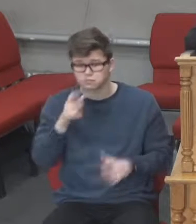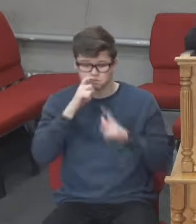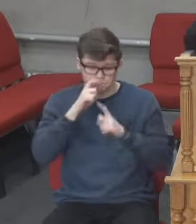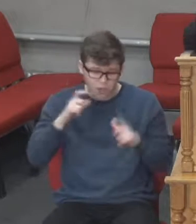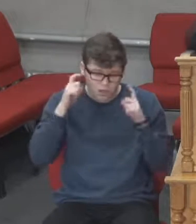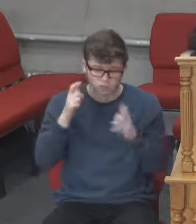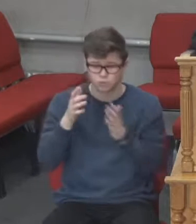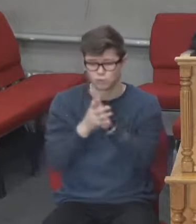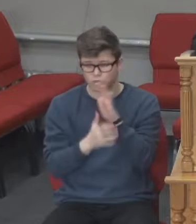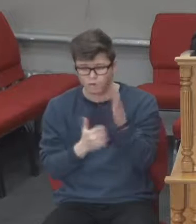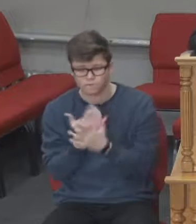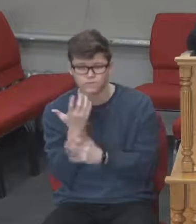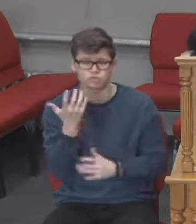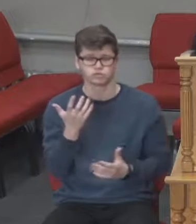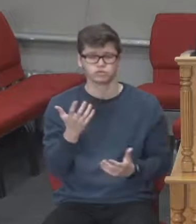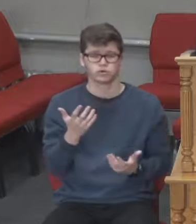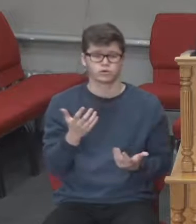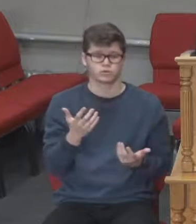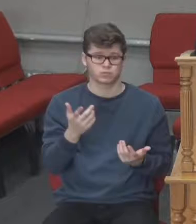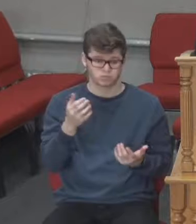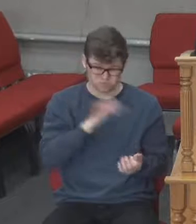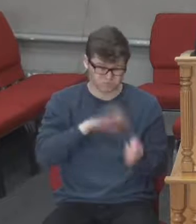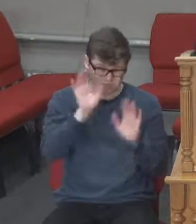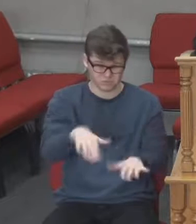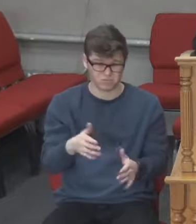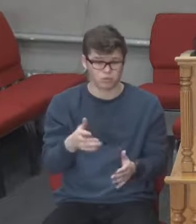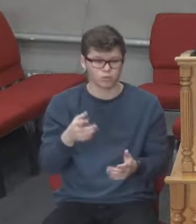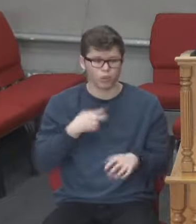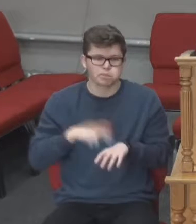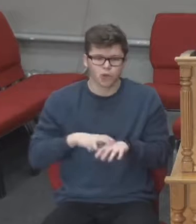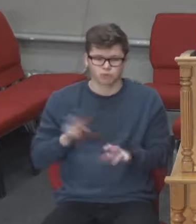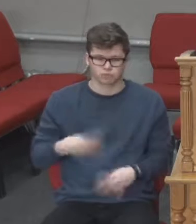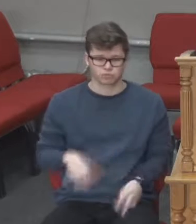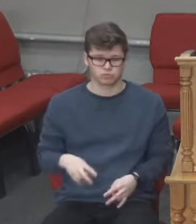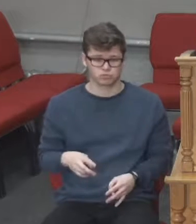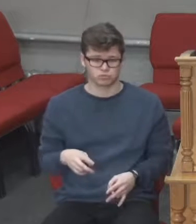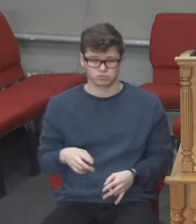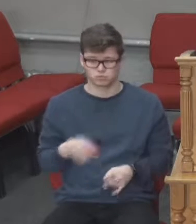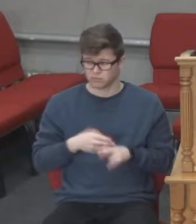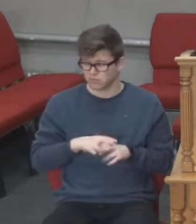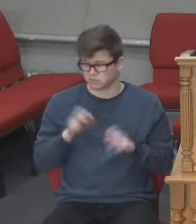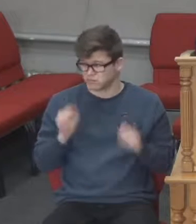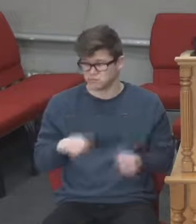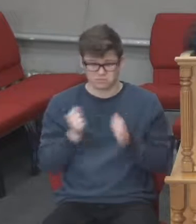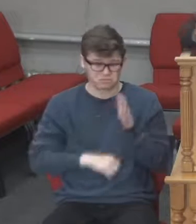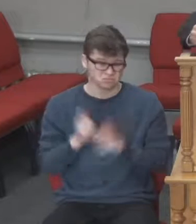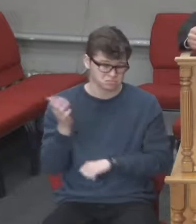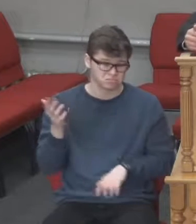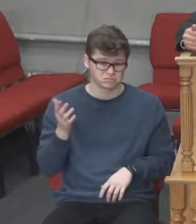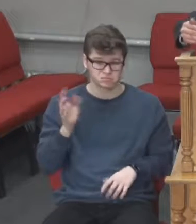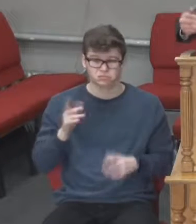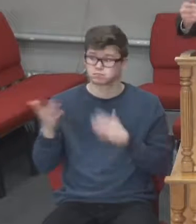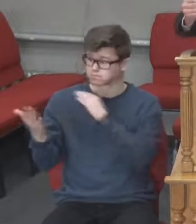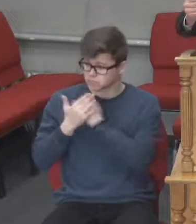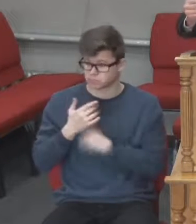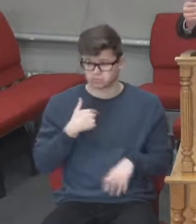масками, рукавичками, користуйтеся, будь ласка, ну не лякайтеся, не лякайтеся. Виконуйте те,